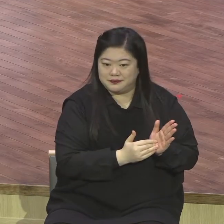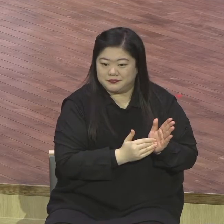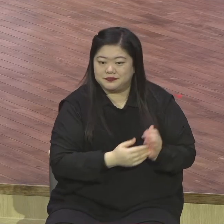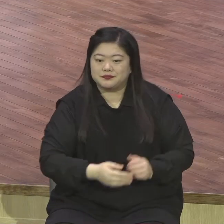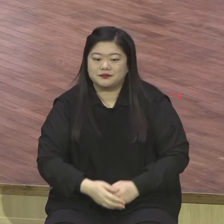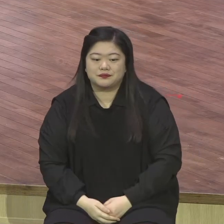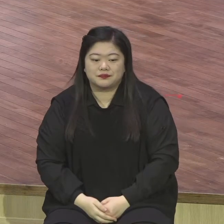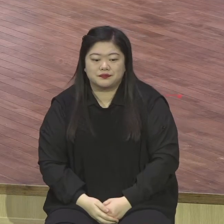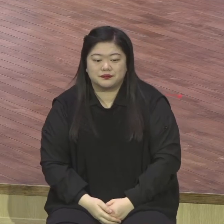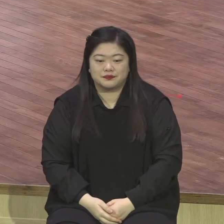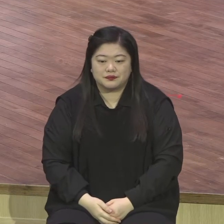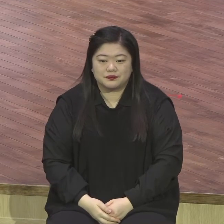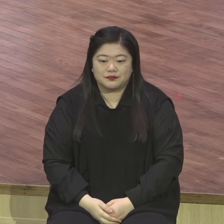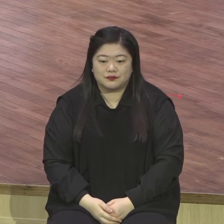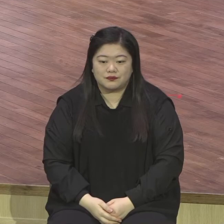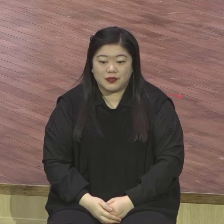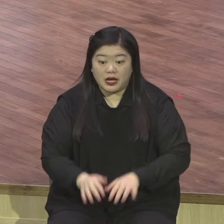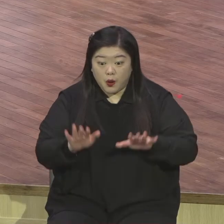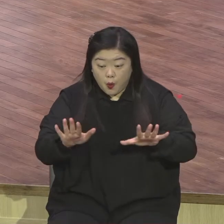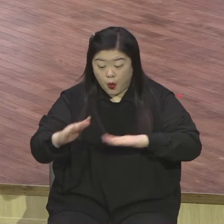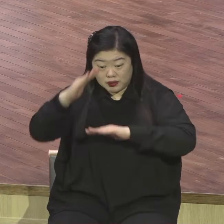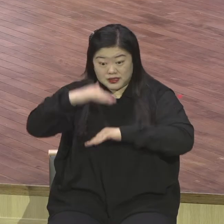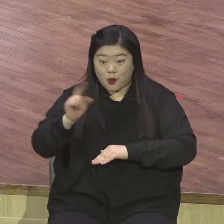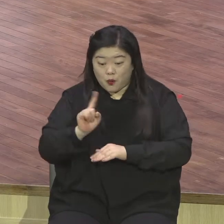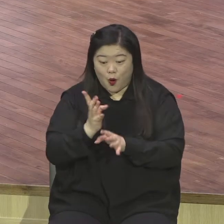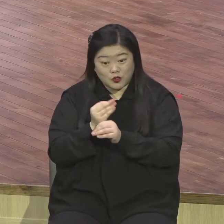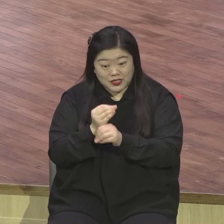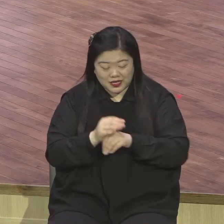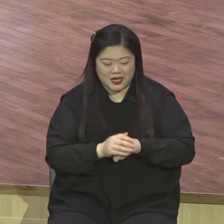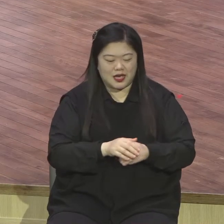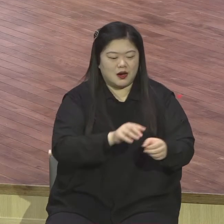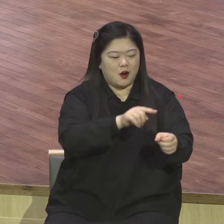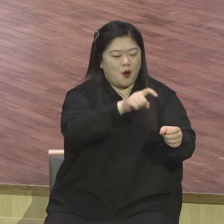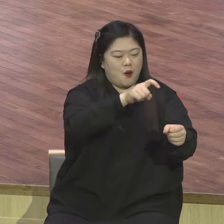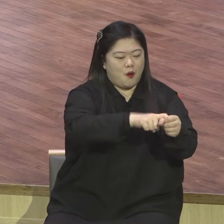오병리의 기적 직후에 일어난 사건을 기록한 거예요.